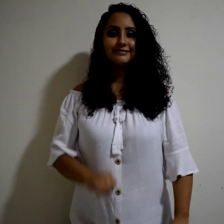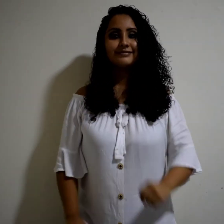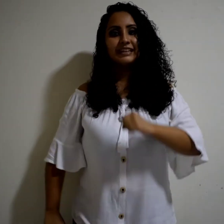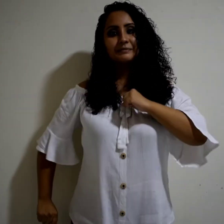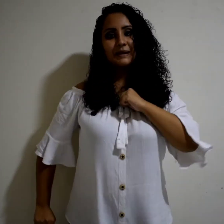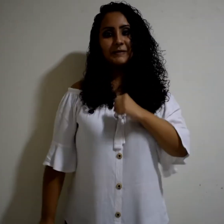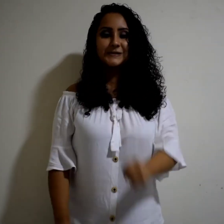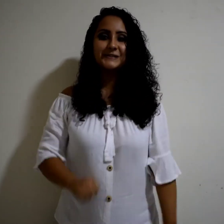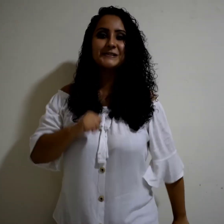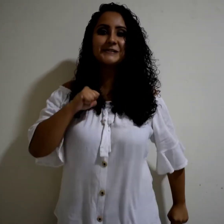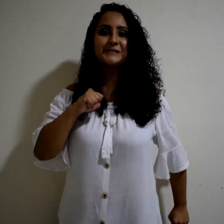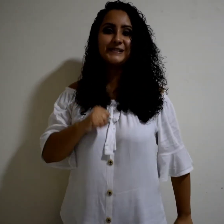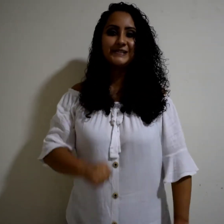¡Vamos todos juntos!